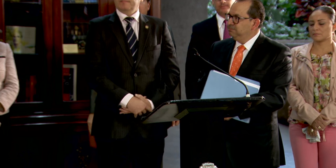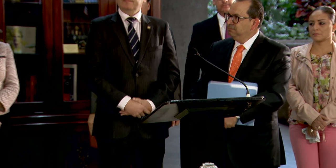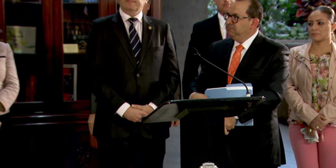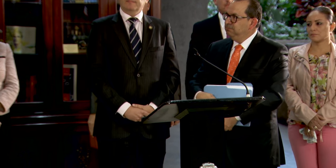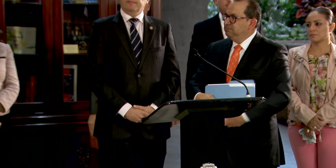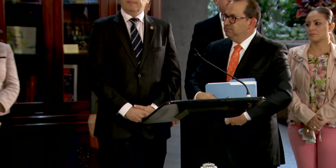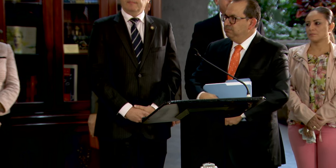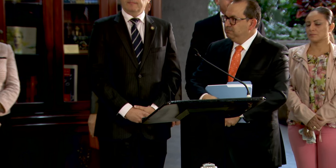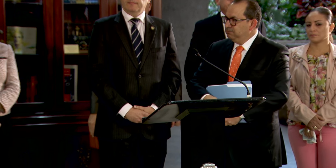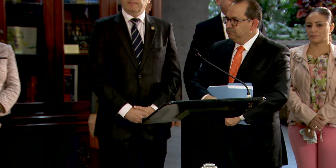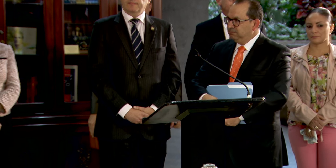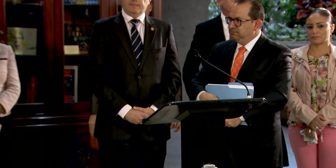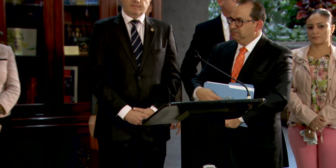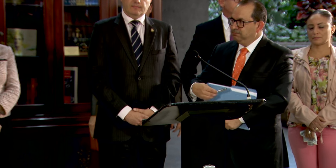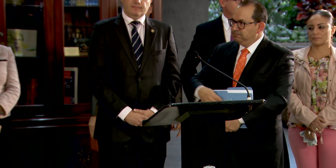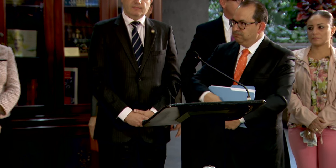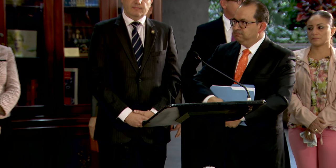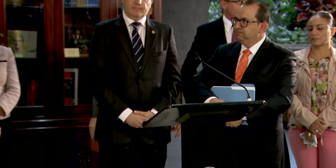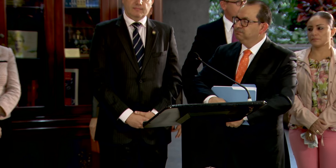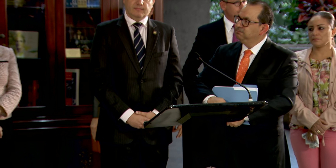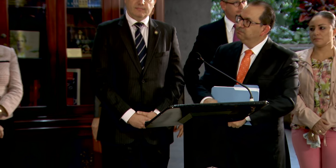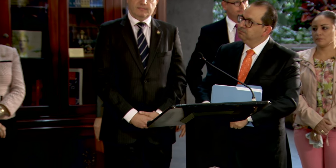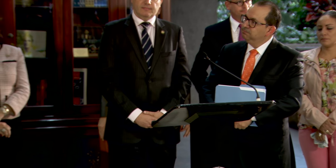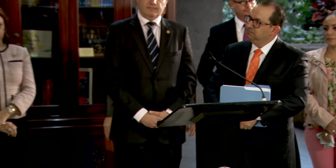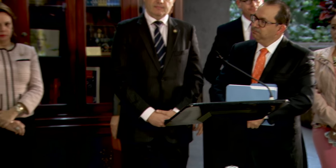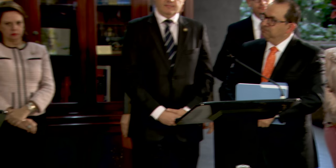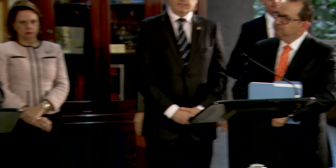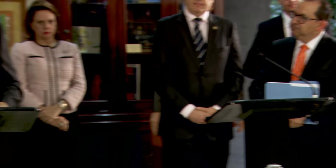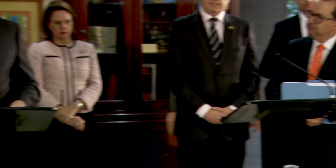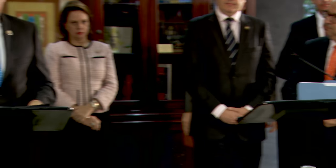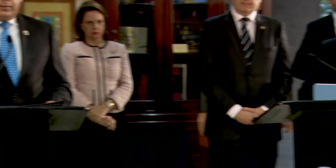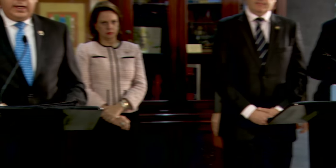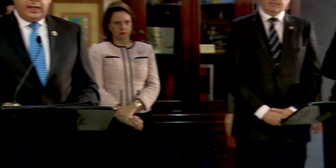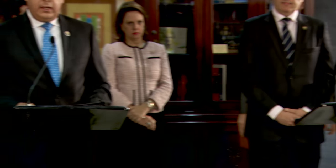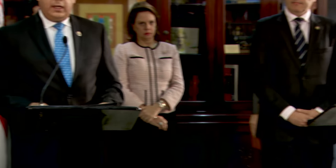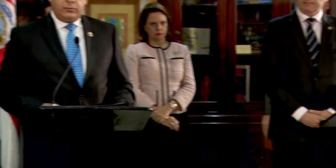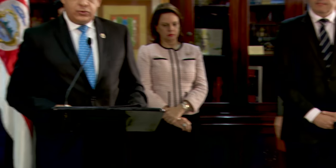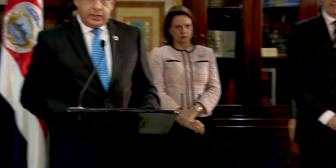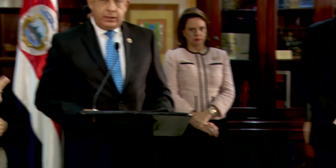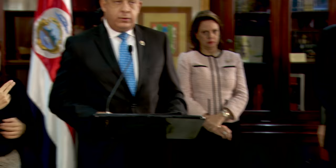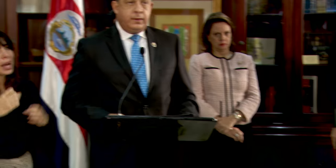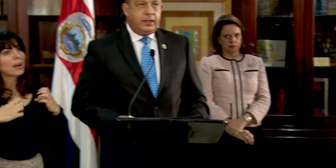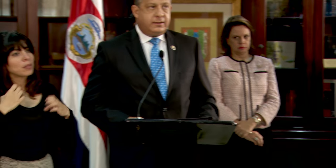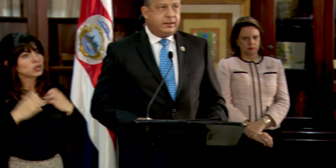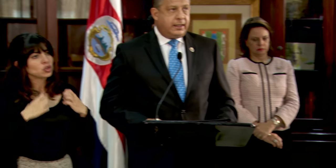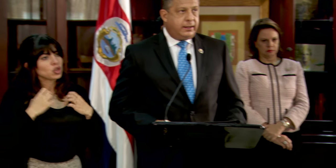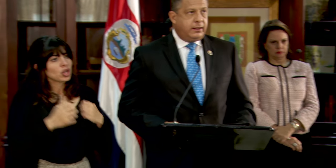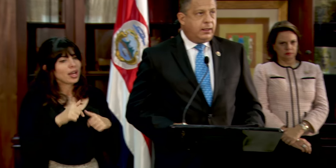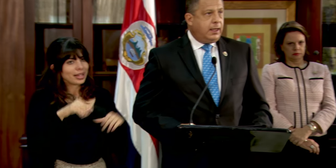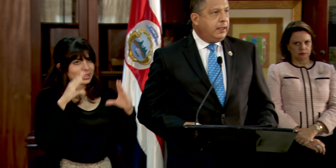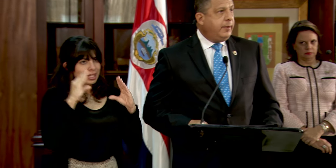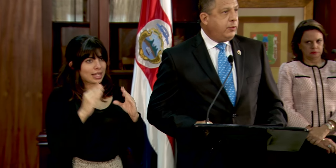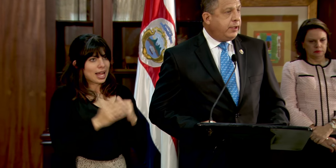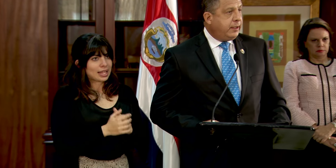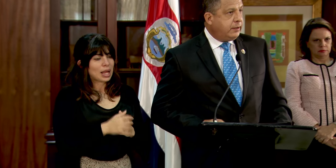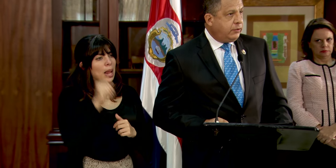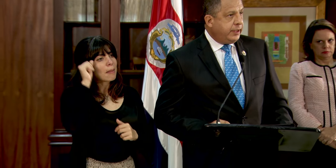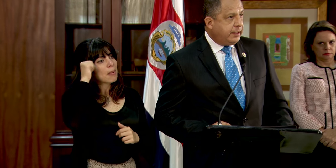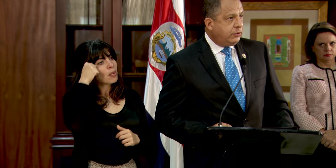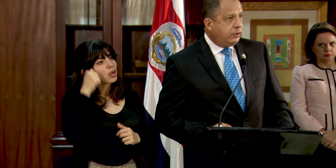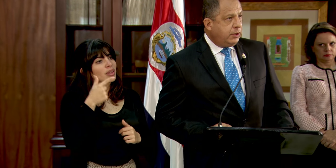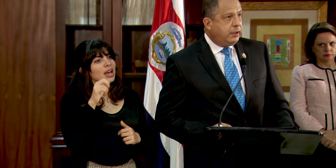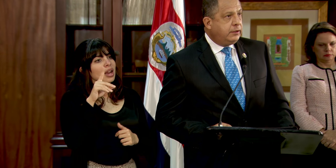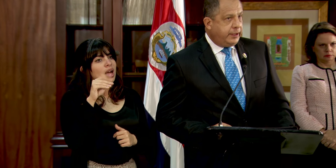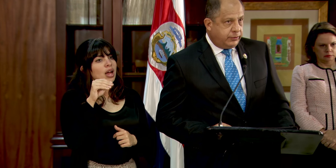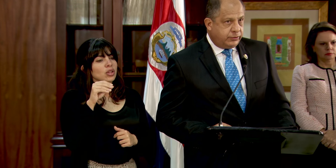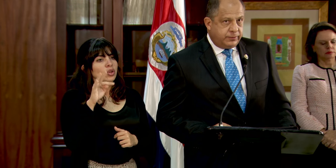podrán atender sus consultas específicas, pero no podría irme sin pagar un homenaje emocionado esta tarde a la memoria de